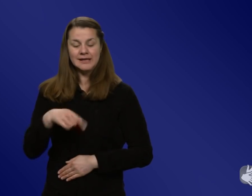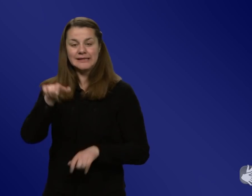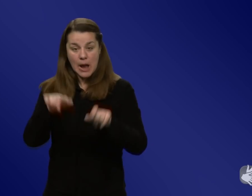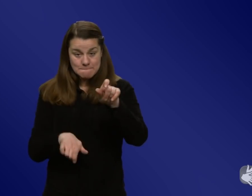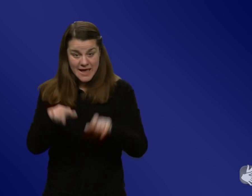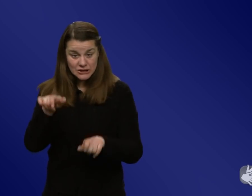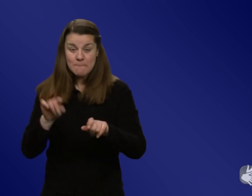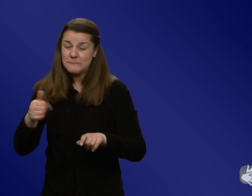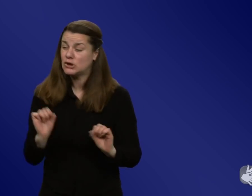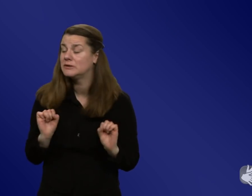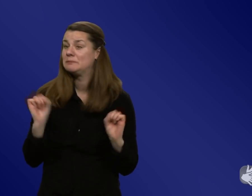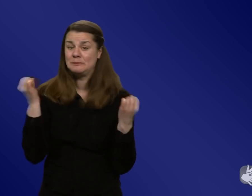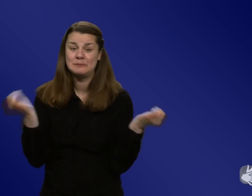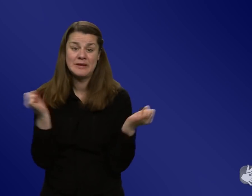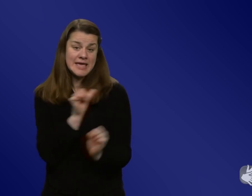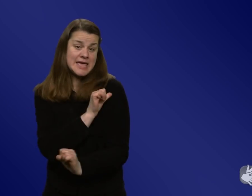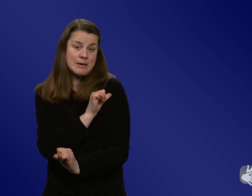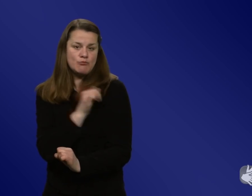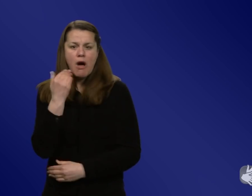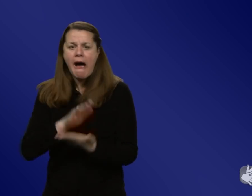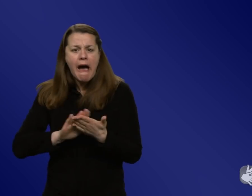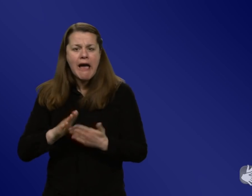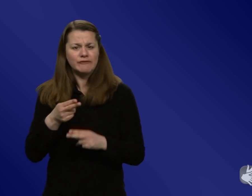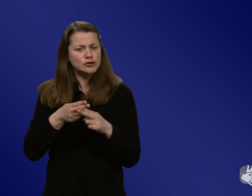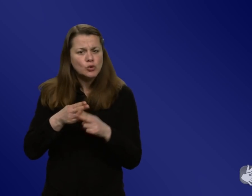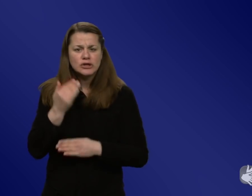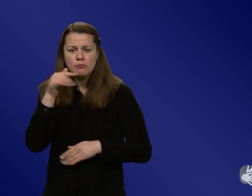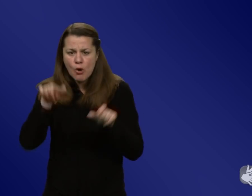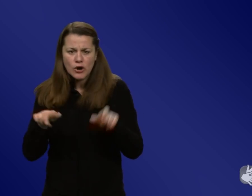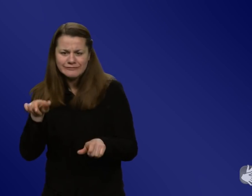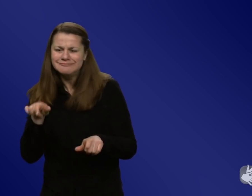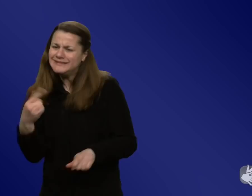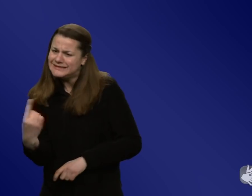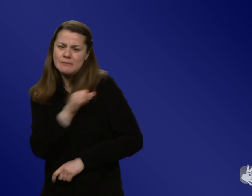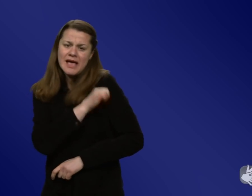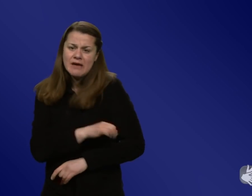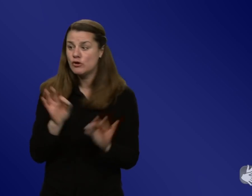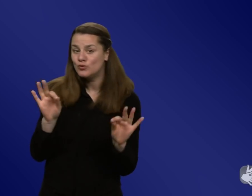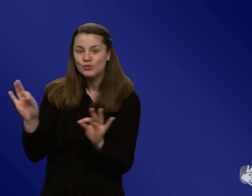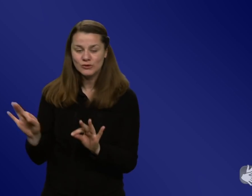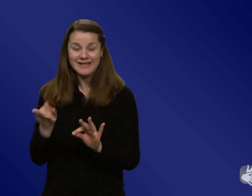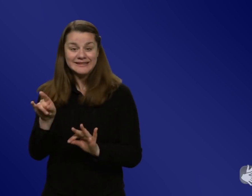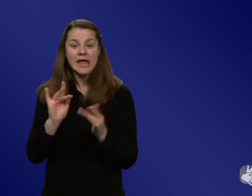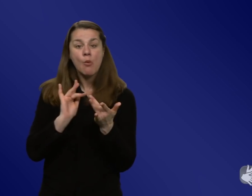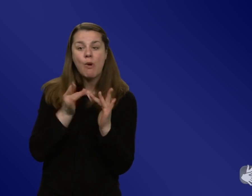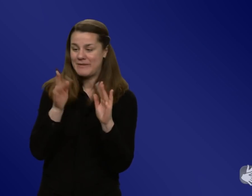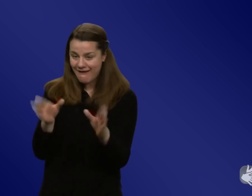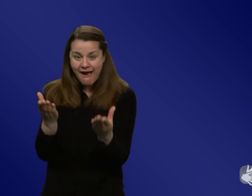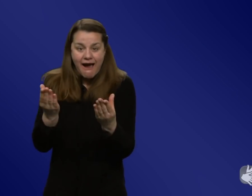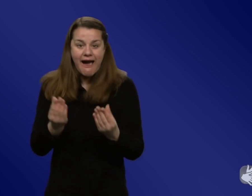engagiert sind beim Impfen, Bürger, einfach die Impfen gut finden, zu Webinaren eingeladen und haben die informiert, wie man gut über das Impfen